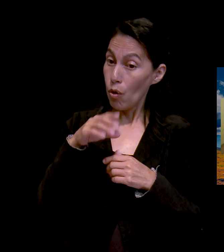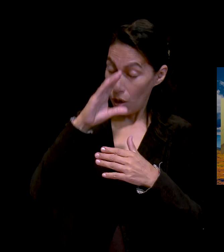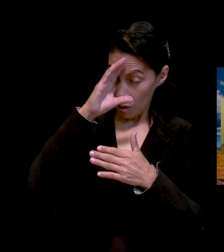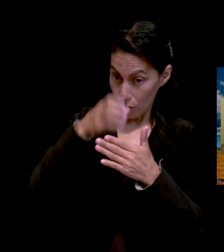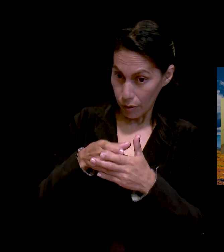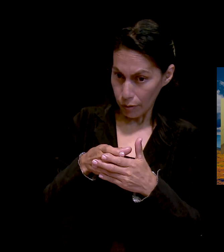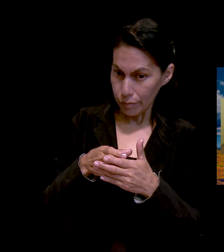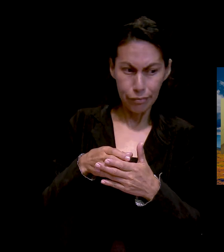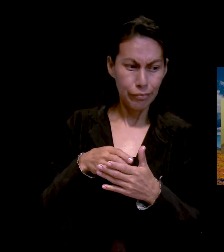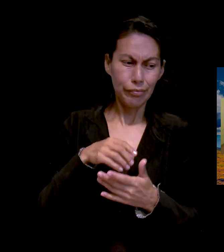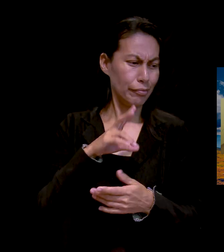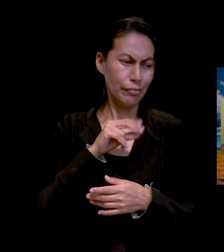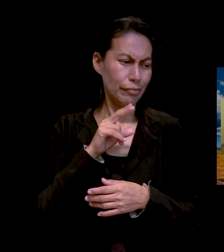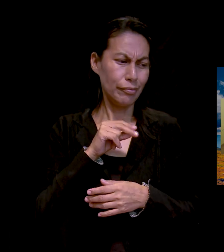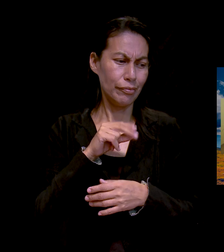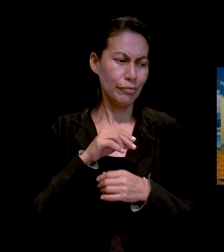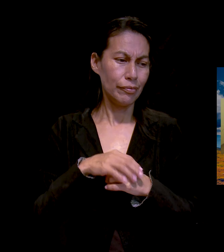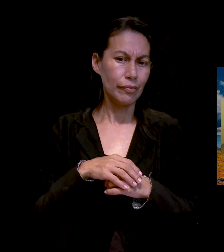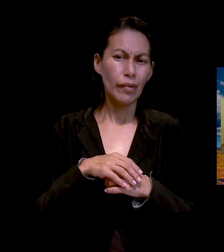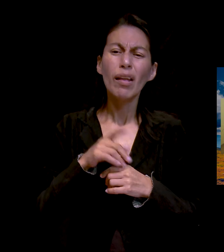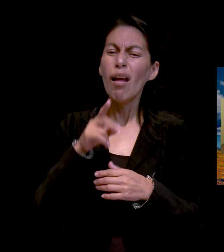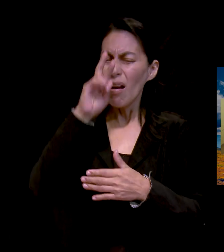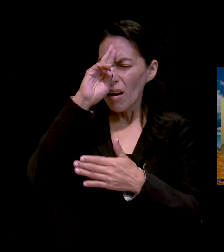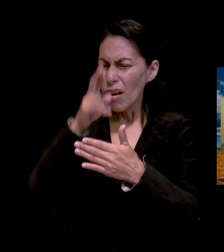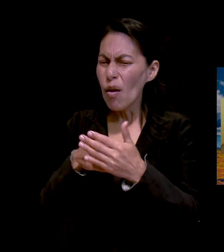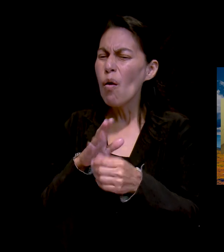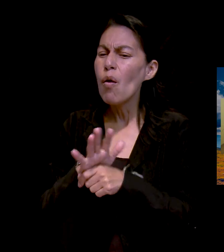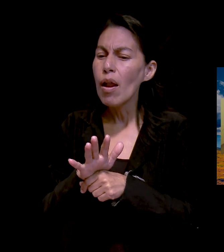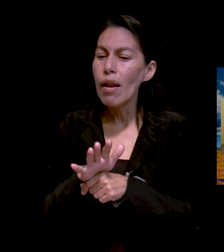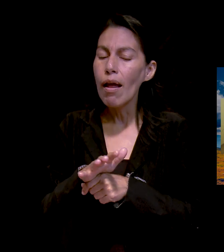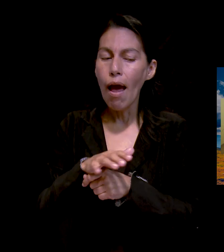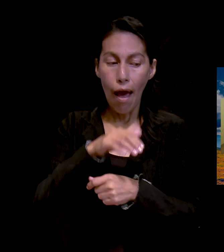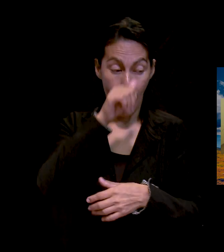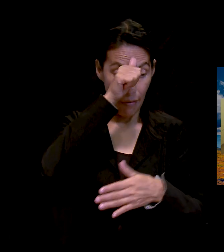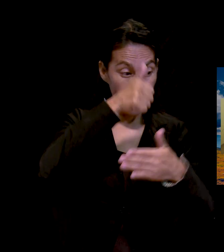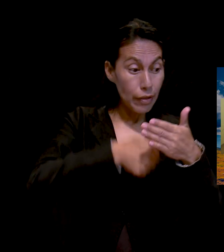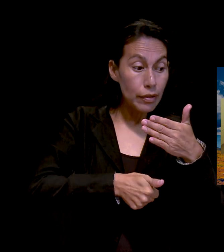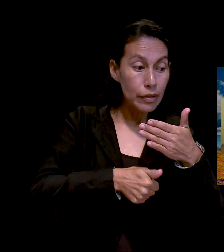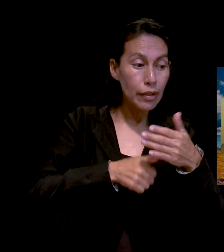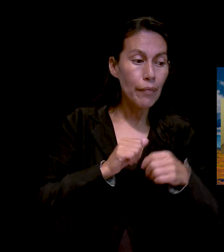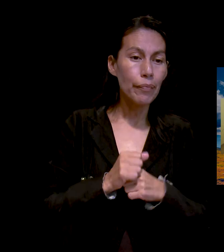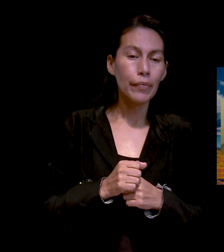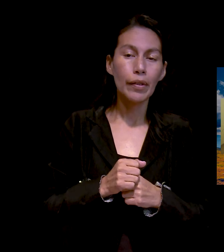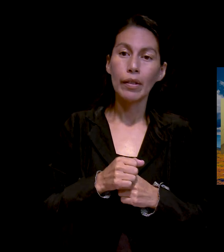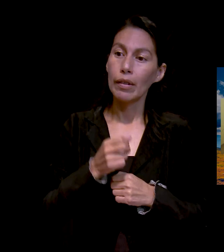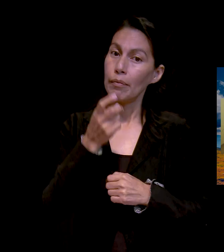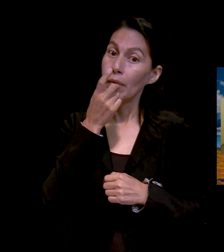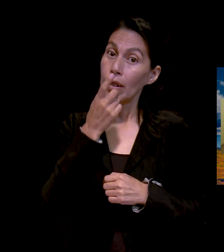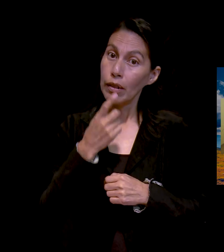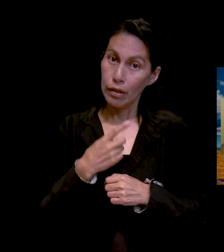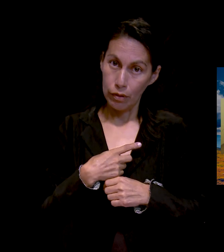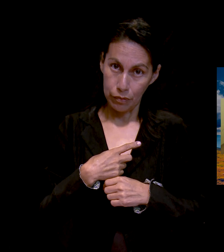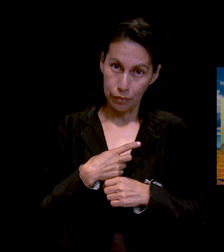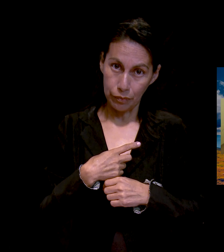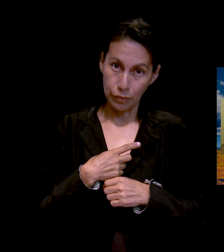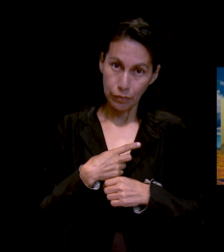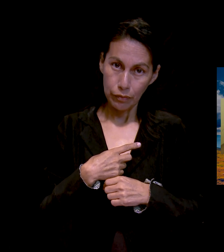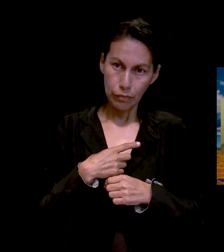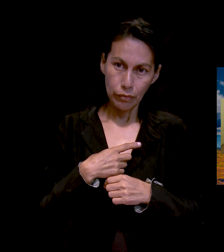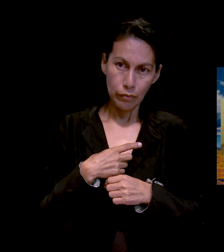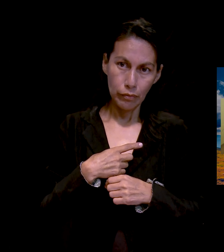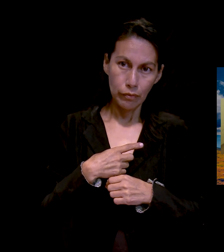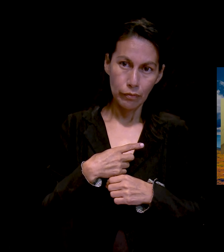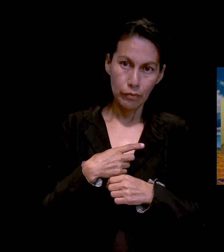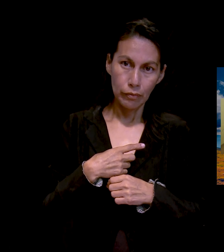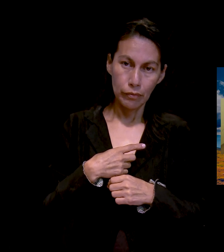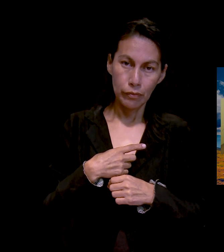católica, ¿verdad? Y le dije, no, yo no soy católica. Dijo, ¿qué religión eres? Le dije, soy adventista. Y